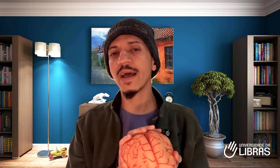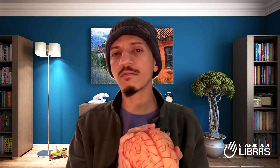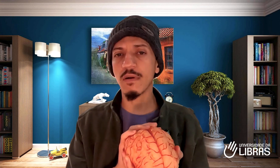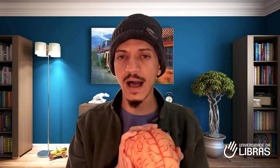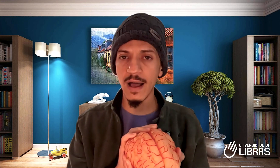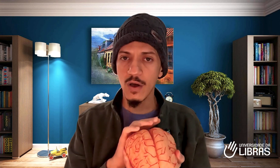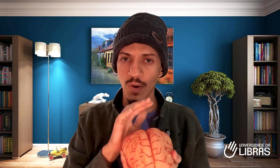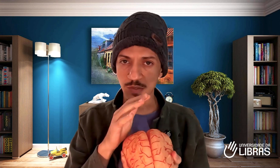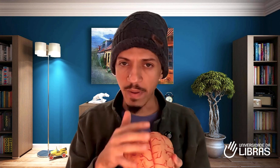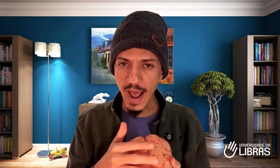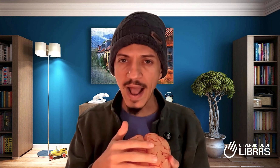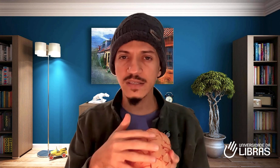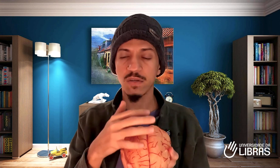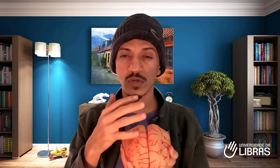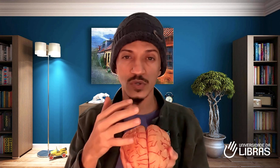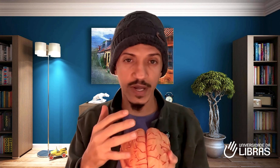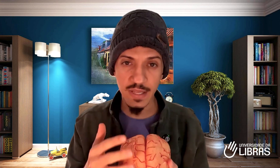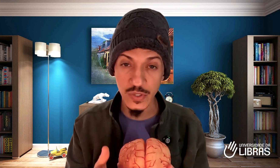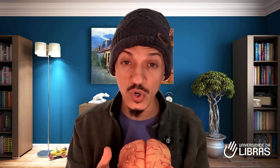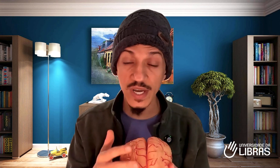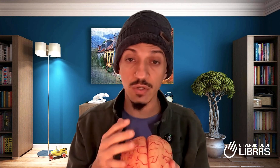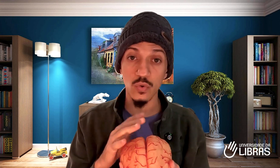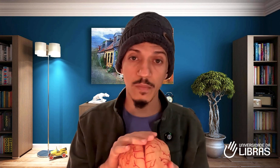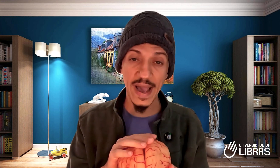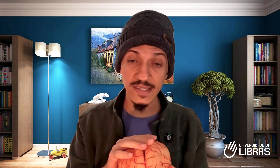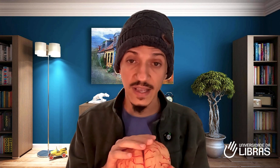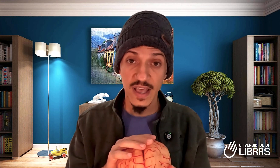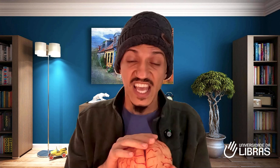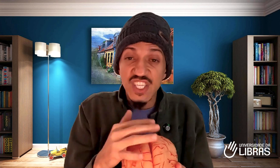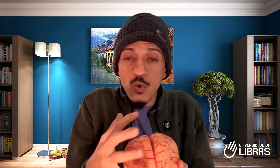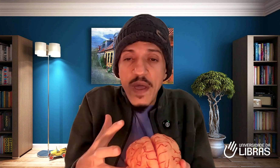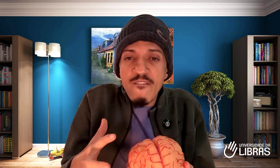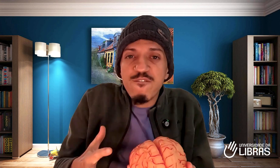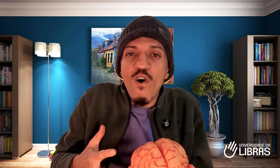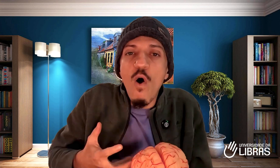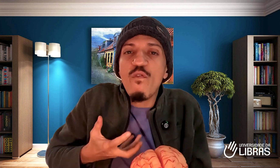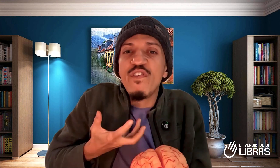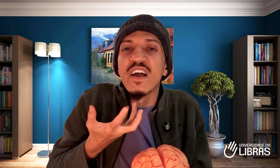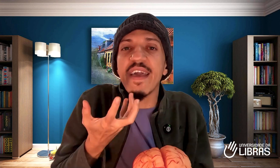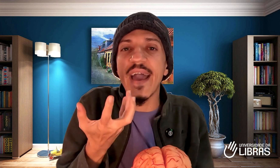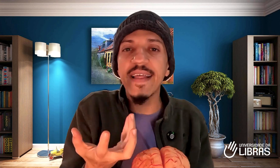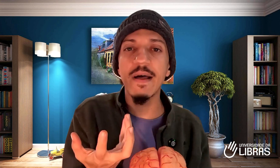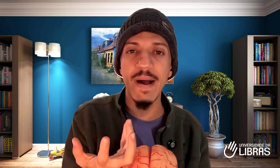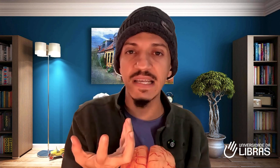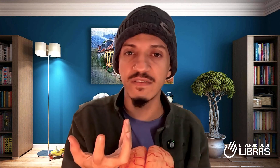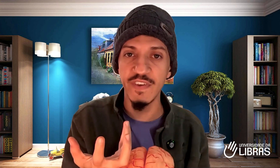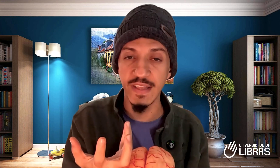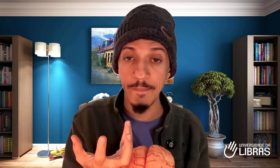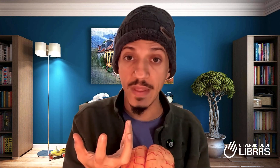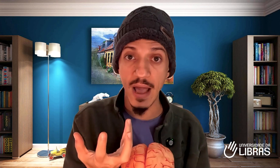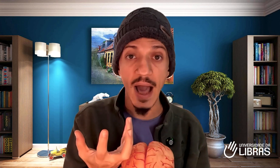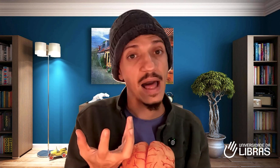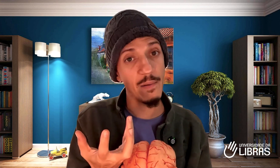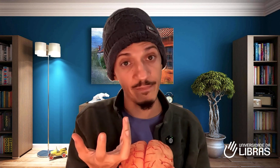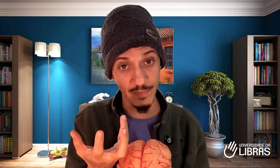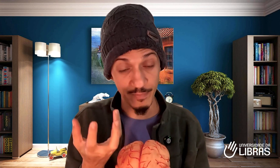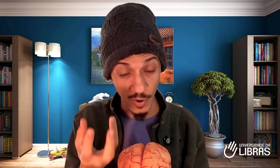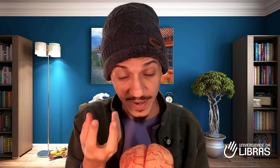lá as práticas, com as orientações e tudo mais, isso envolve e ganha ainda mais vida. Por quê?